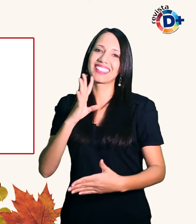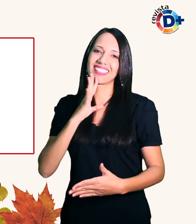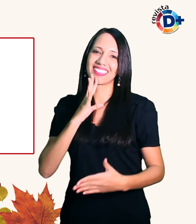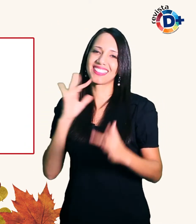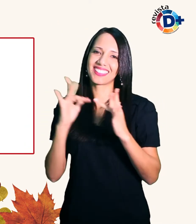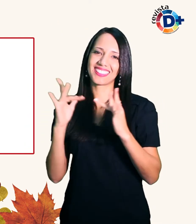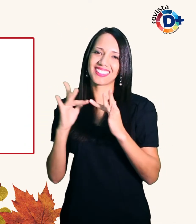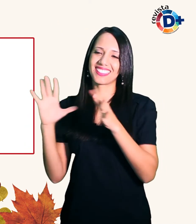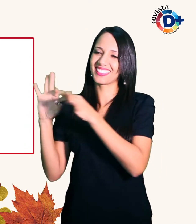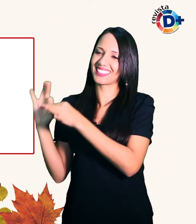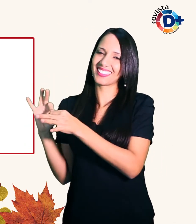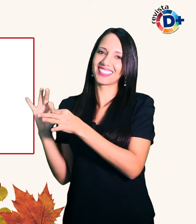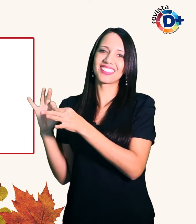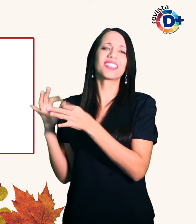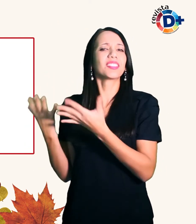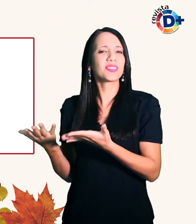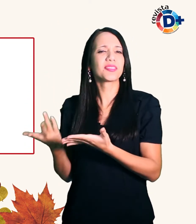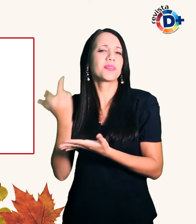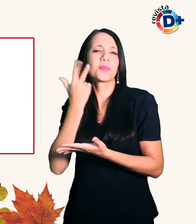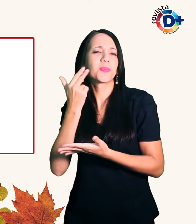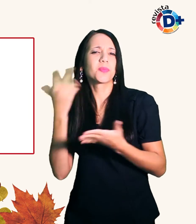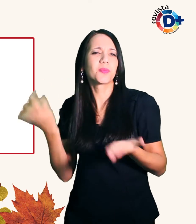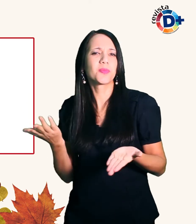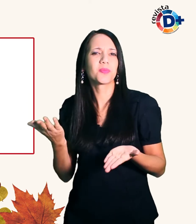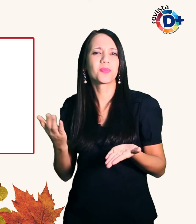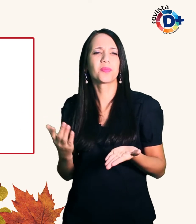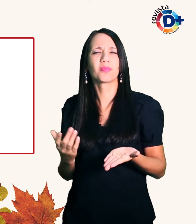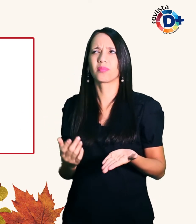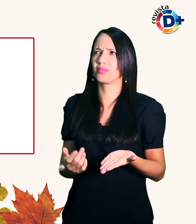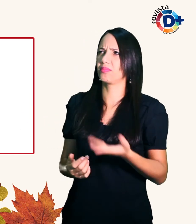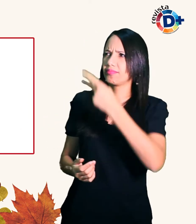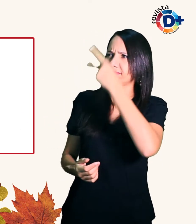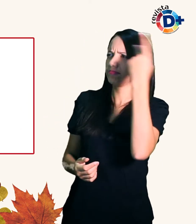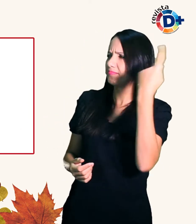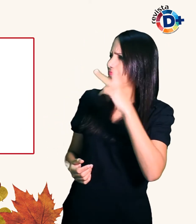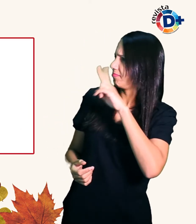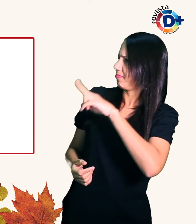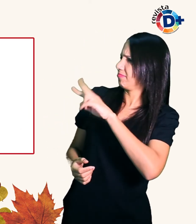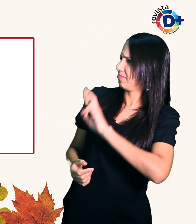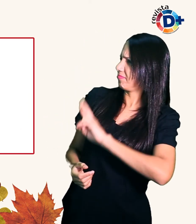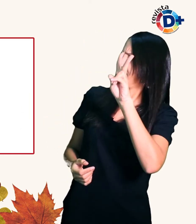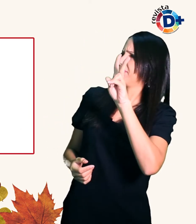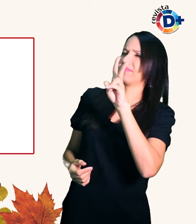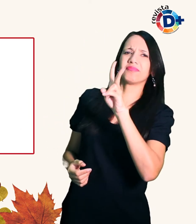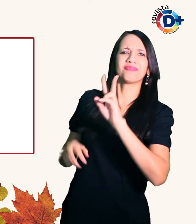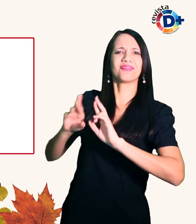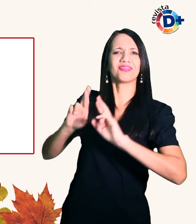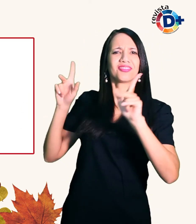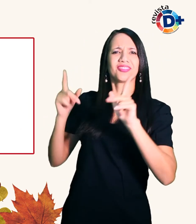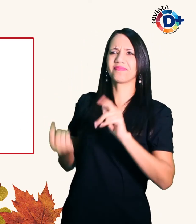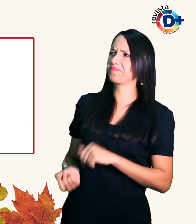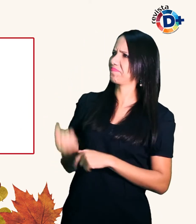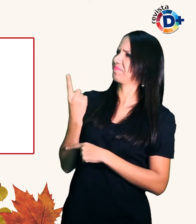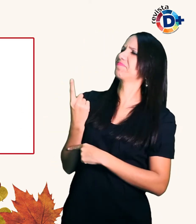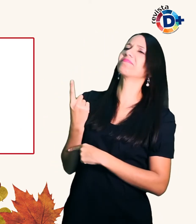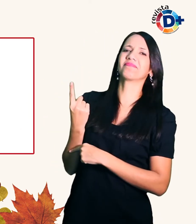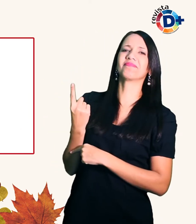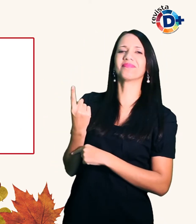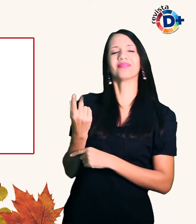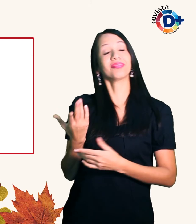É comum o ser humano estranhar aquilo que é diferente Diz No entanto